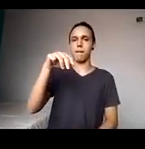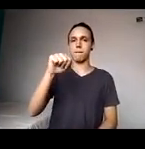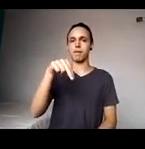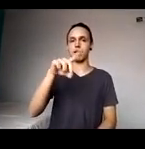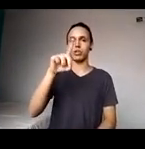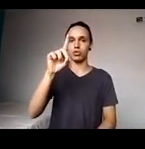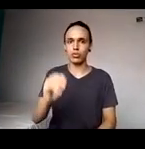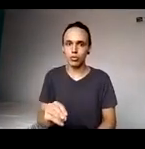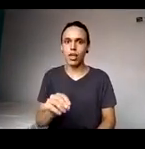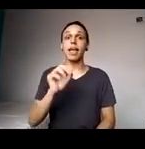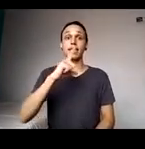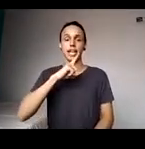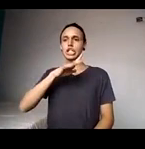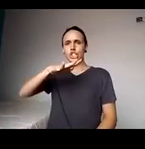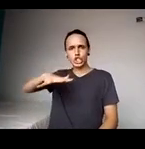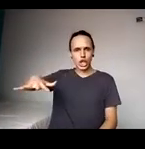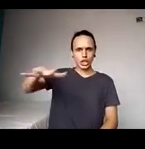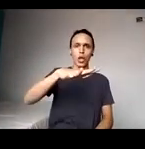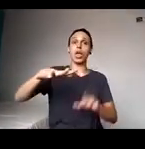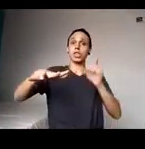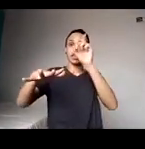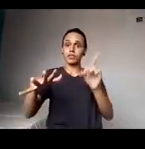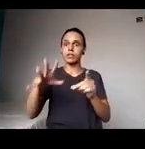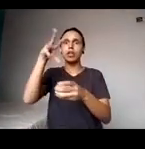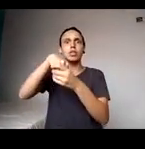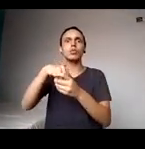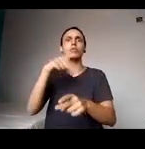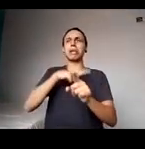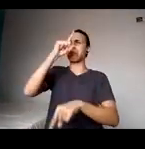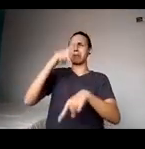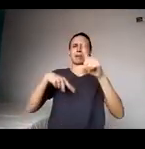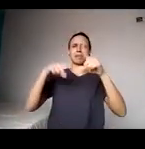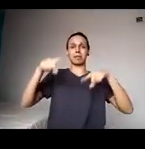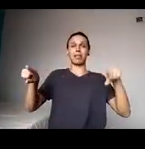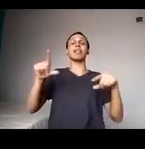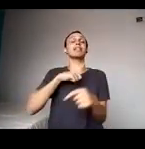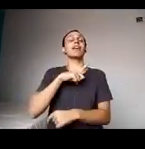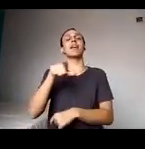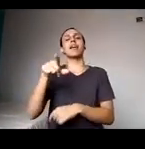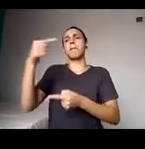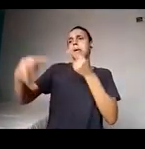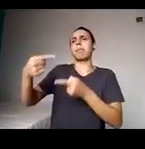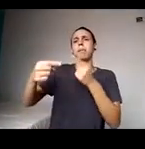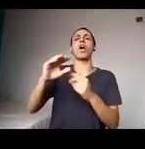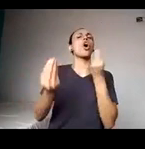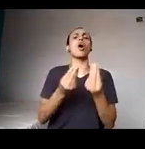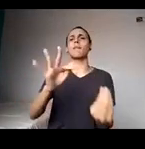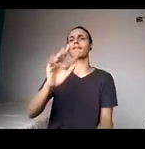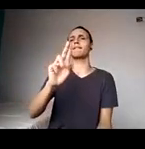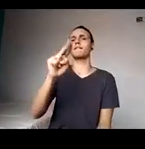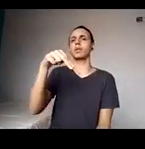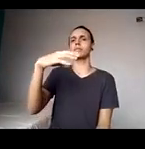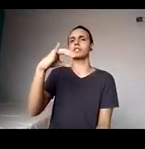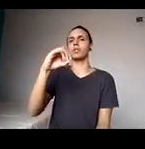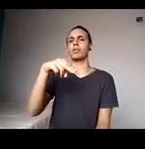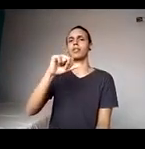diversidade enorme e tem essa questão da funcionalidade que está em discussão, como a Márcia colocou. Então, a gente precisa entender para ele qual